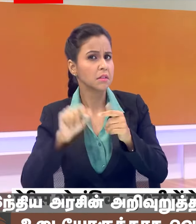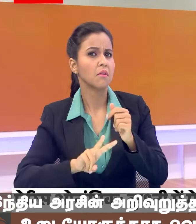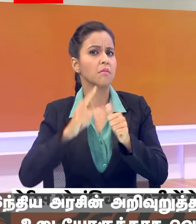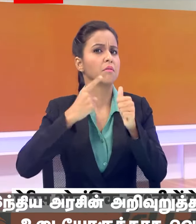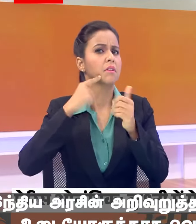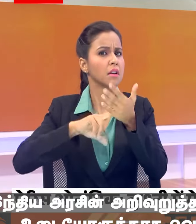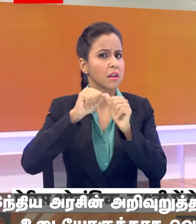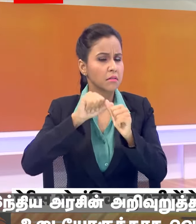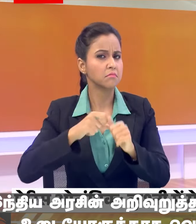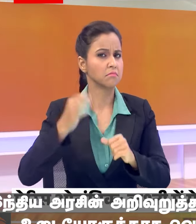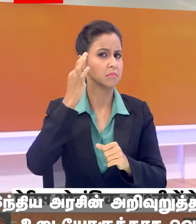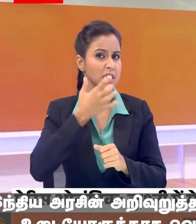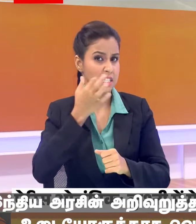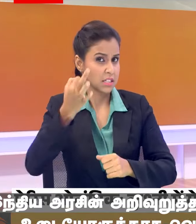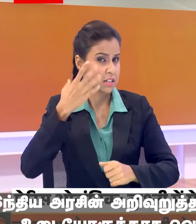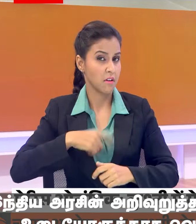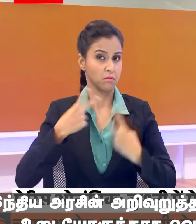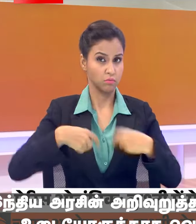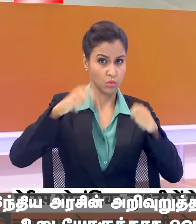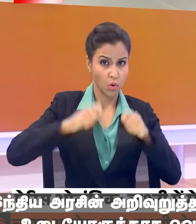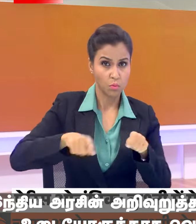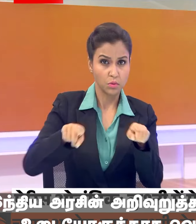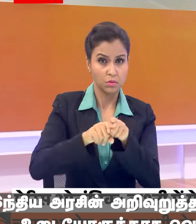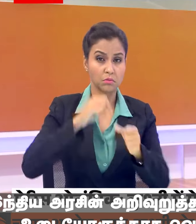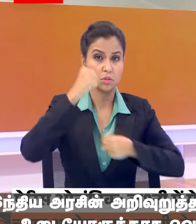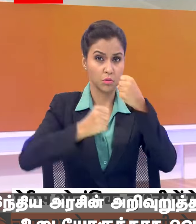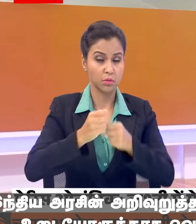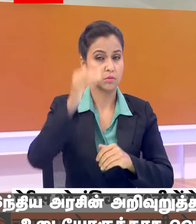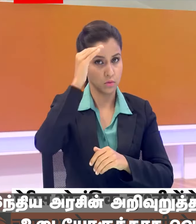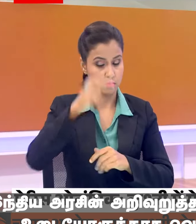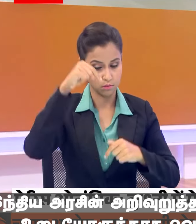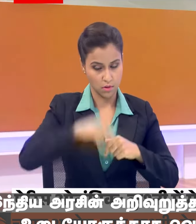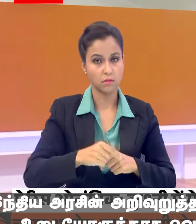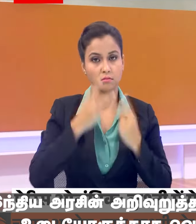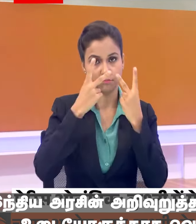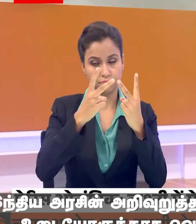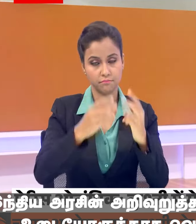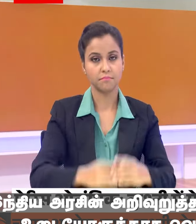मेडल देने की अपील पर Court of Arbitration for Sports में सुनवाई आज